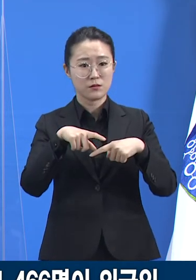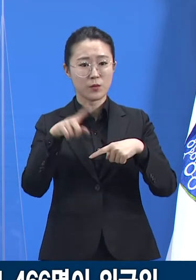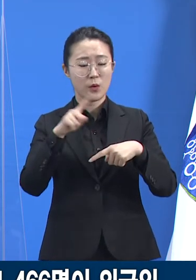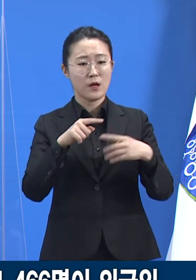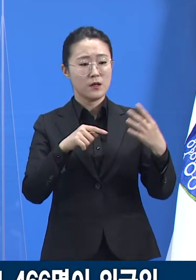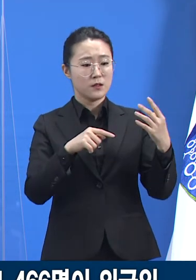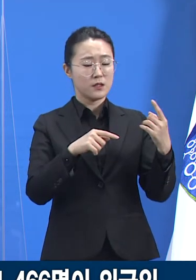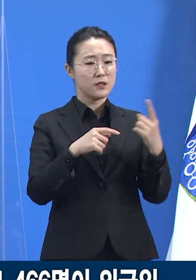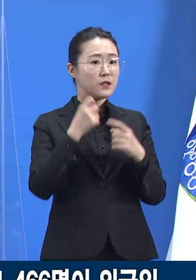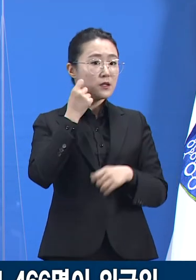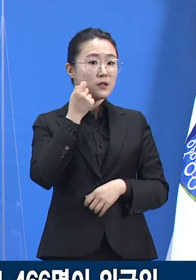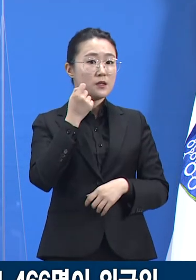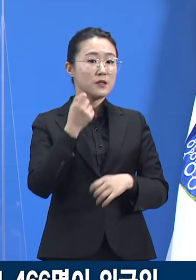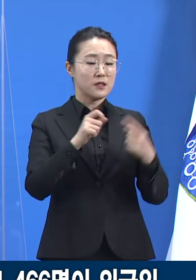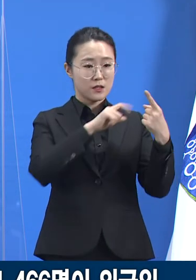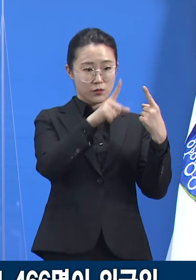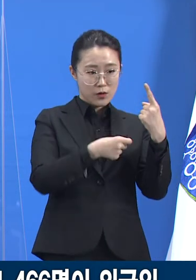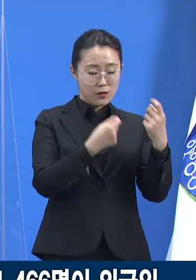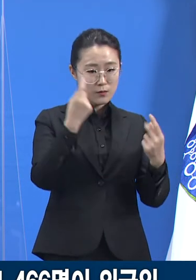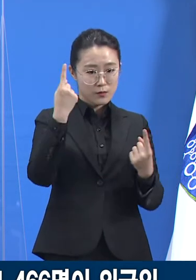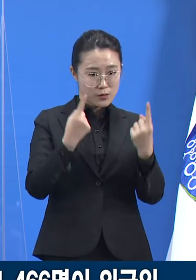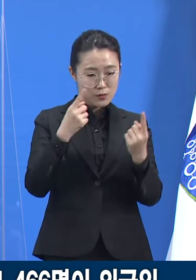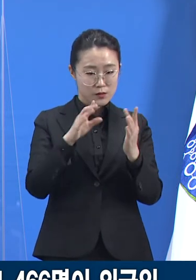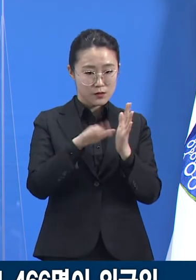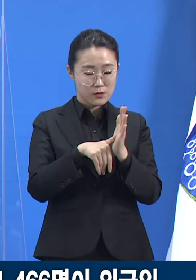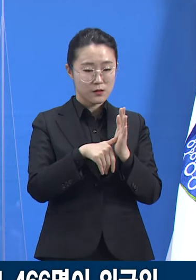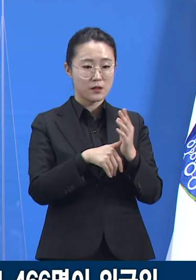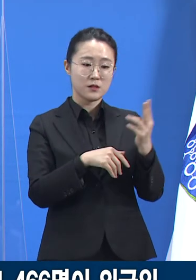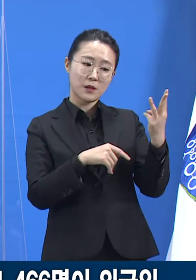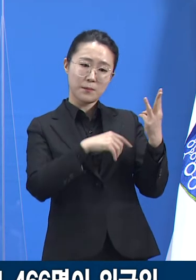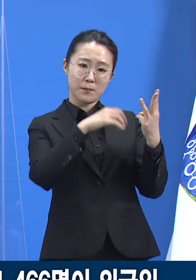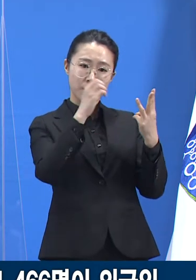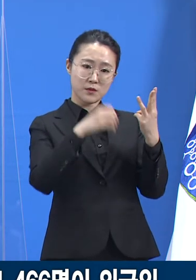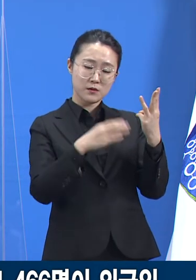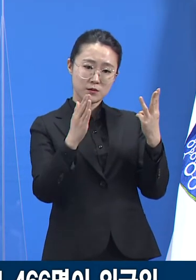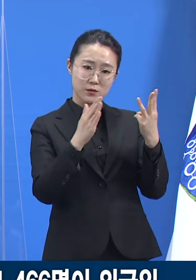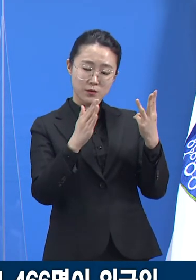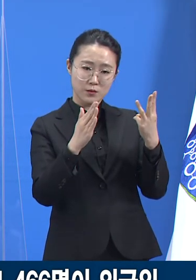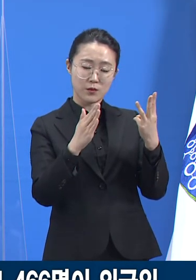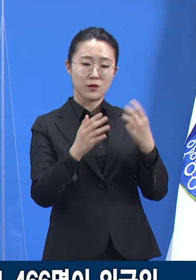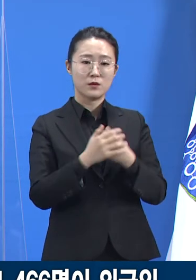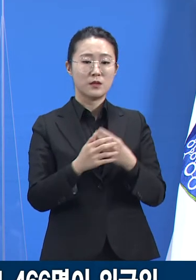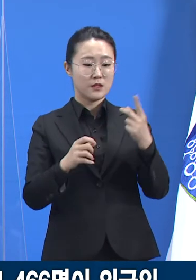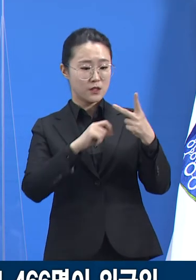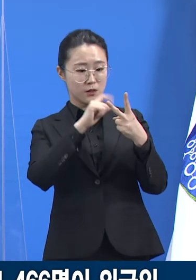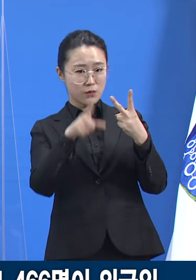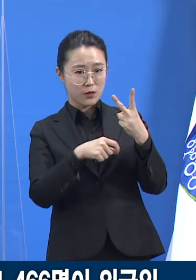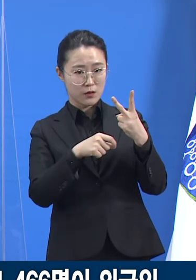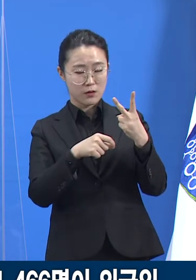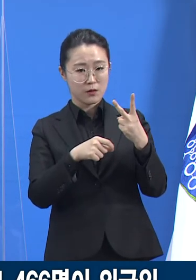2월과 대비해서도 약 38% 더 높아졌습니다.